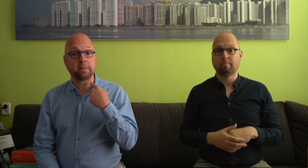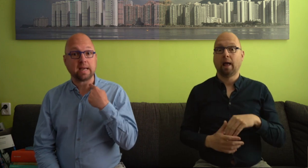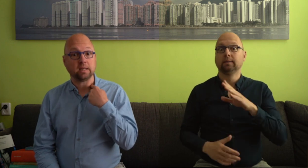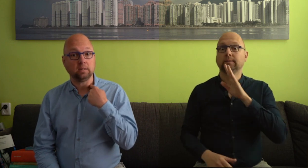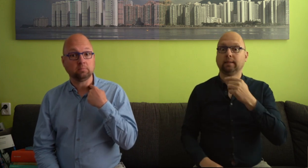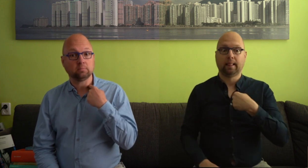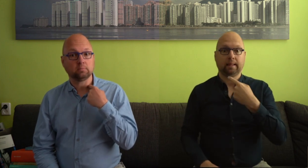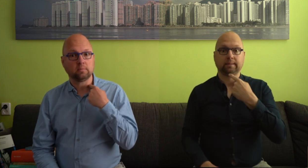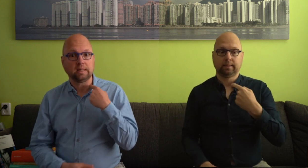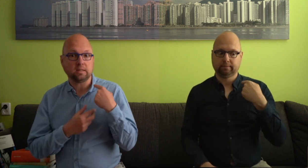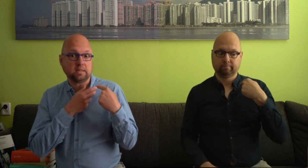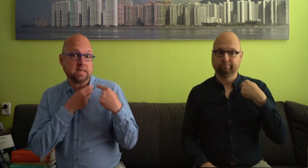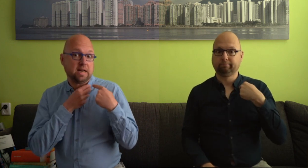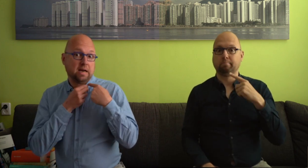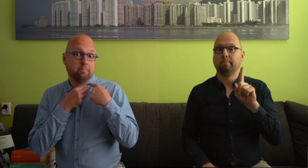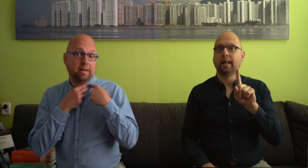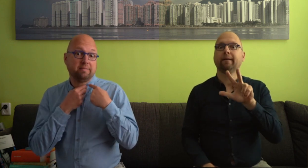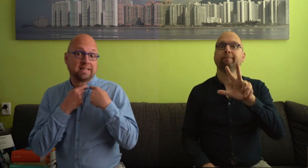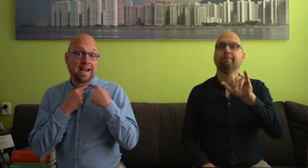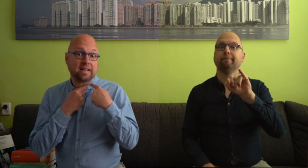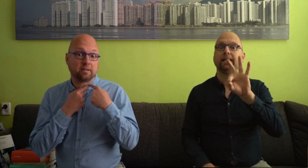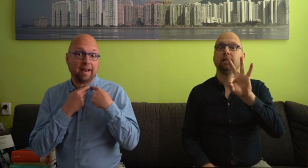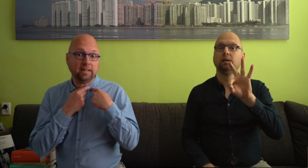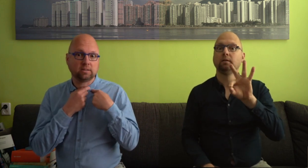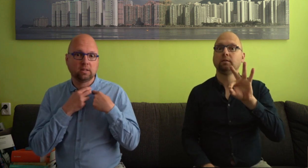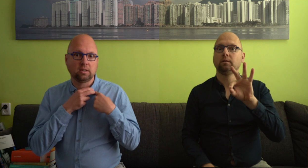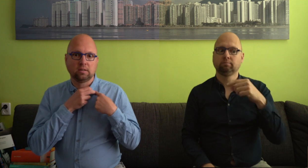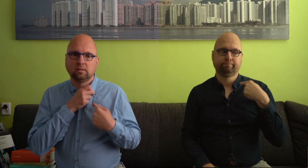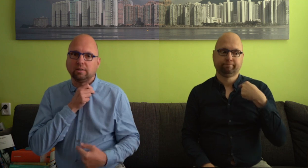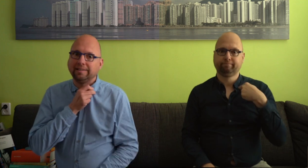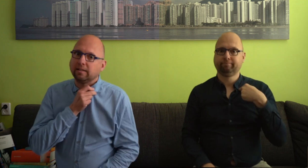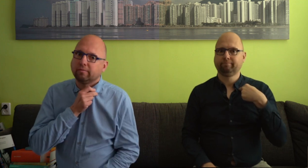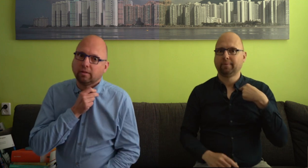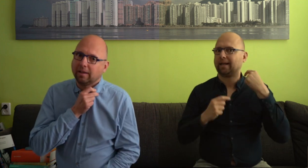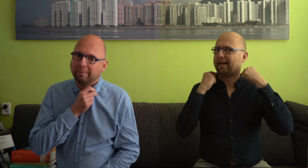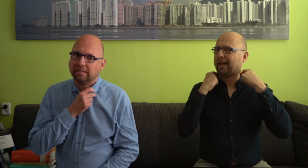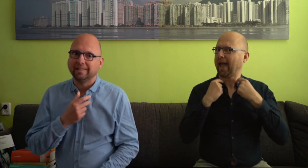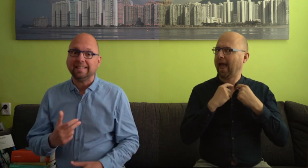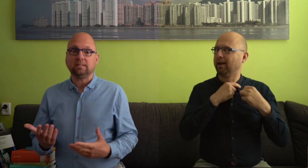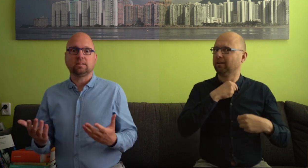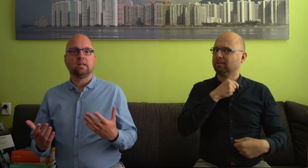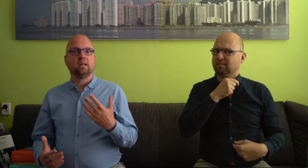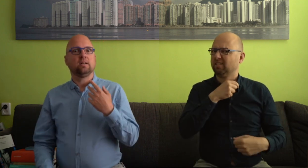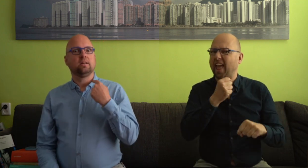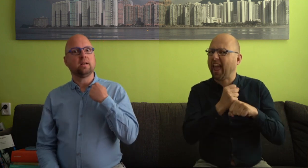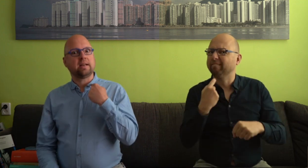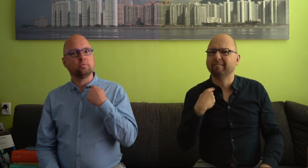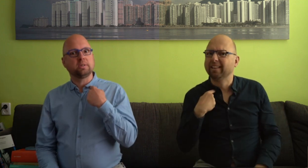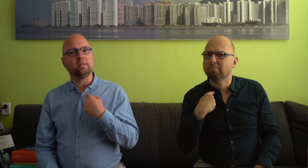betekenen en dat ik hier naar mijn witte kraagje wijs, wat in dit geval helemaal niet wit is, dan denkt u misschien,